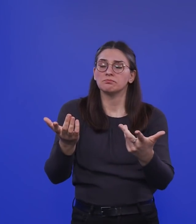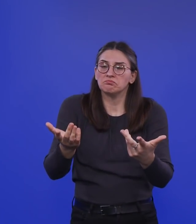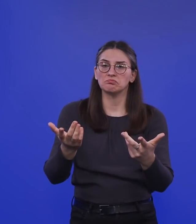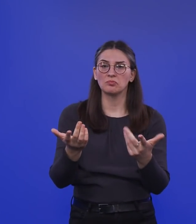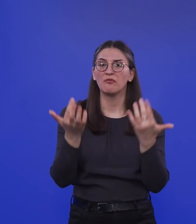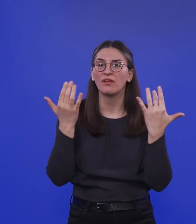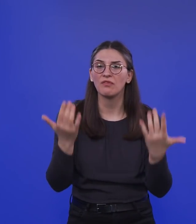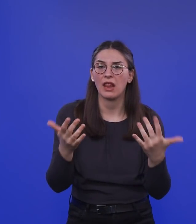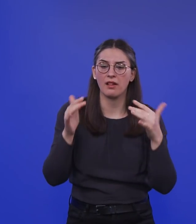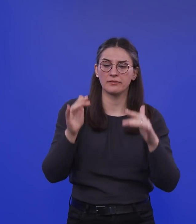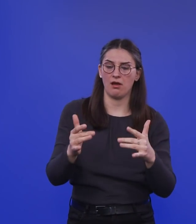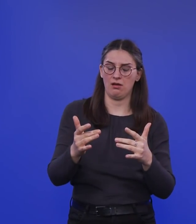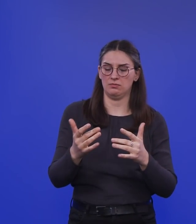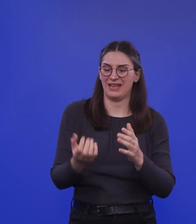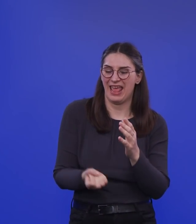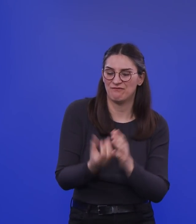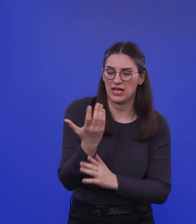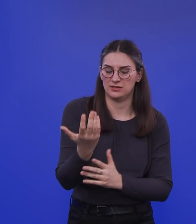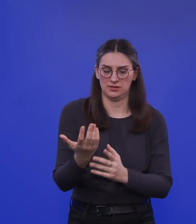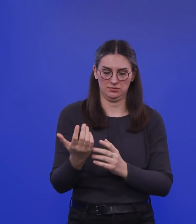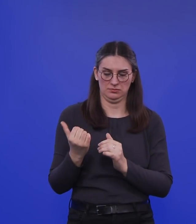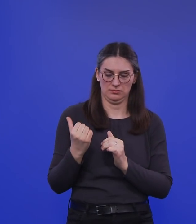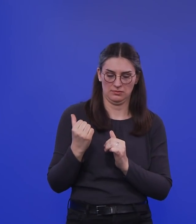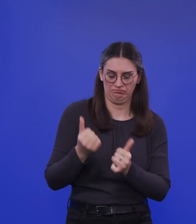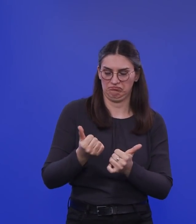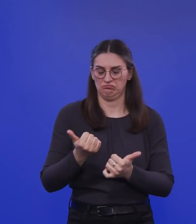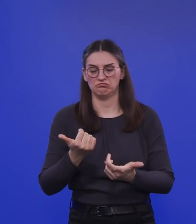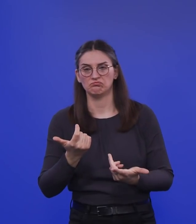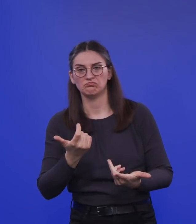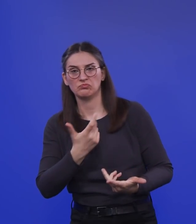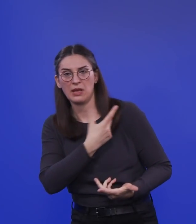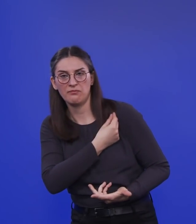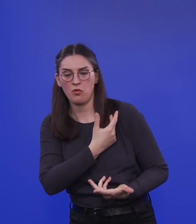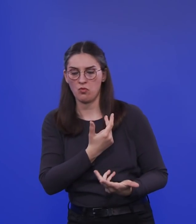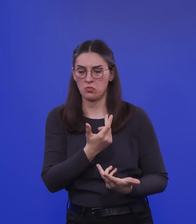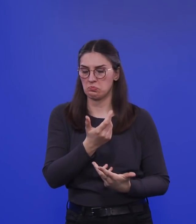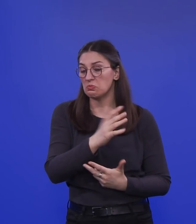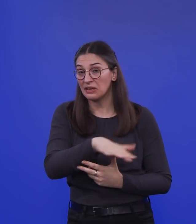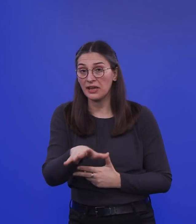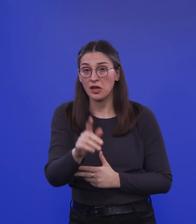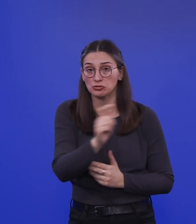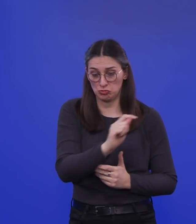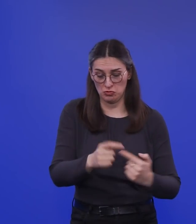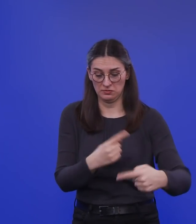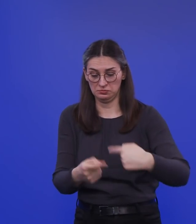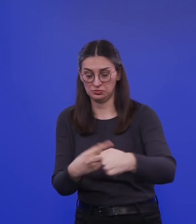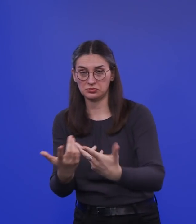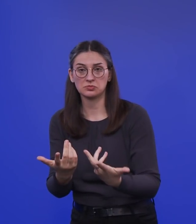die Impfungen, die wir bis jetzt haben, die Impfstoffe zum Beispiel, bei denen jetzt auch dann die Kinderstudien laufen, wo sie in der Rekrutierungsphase